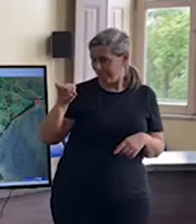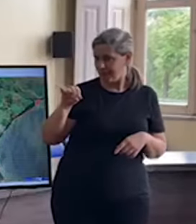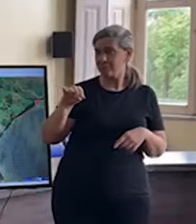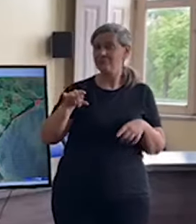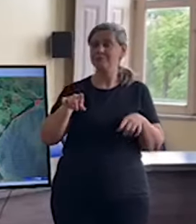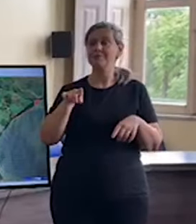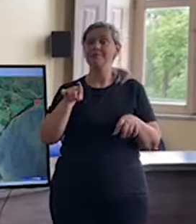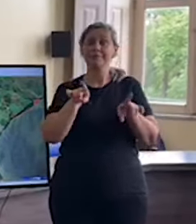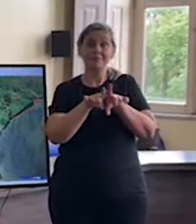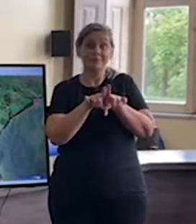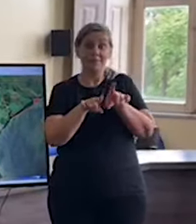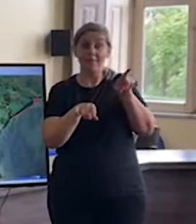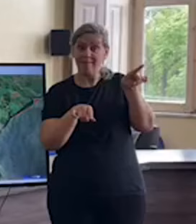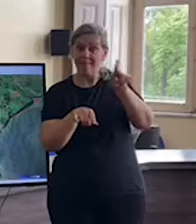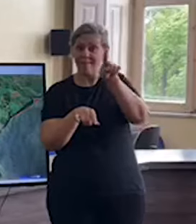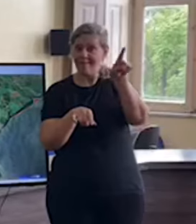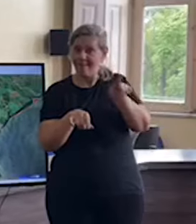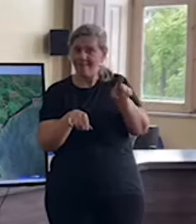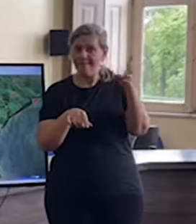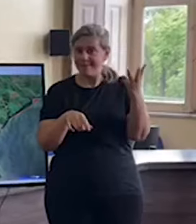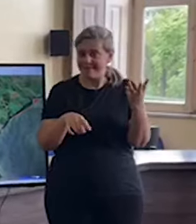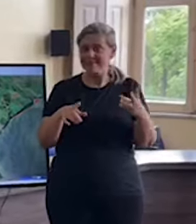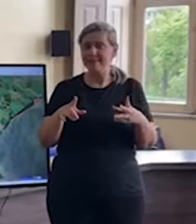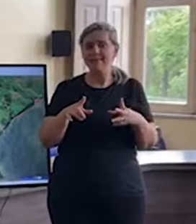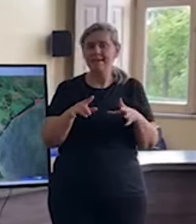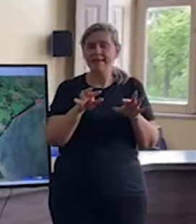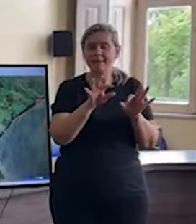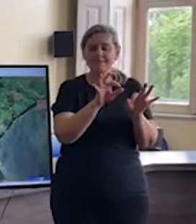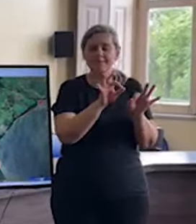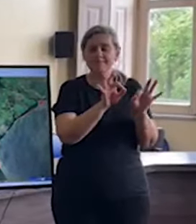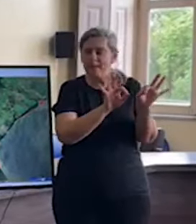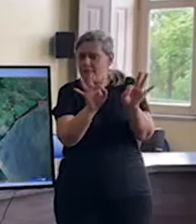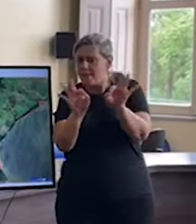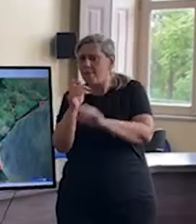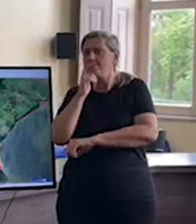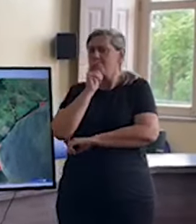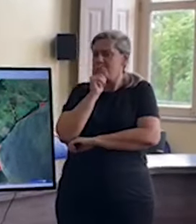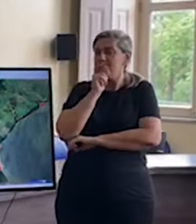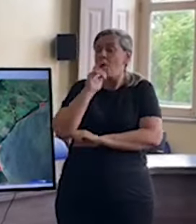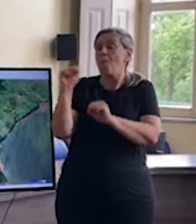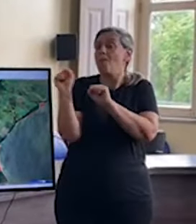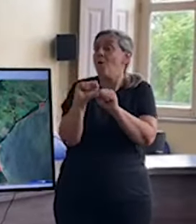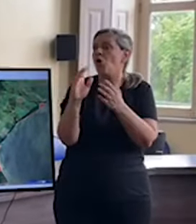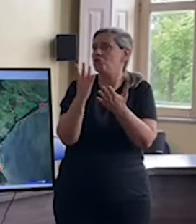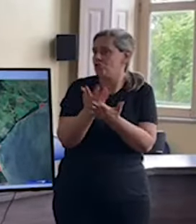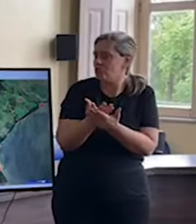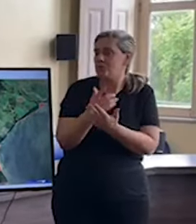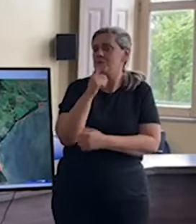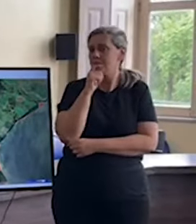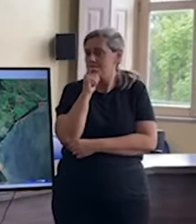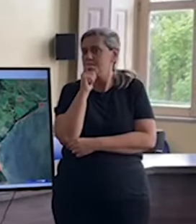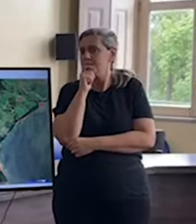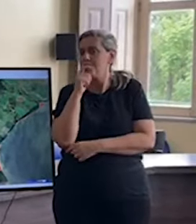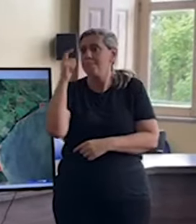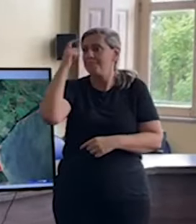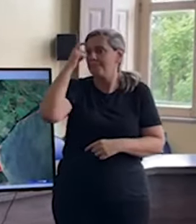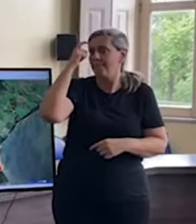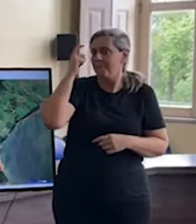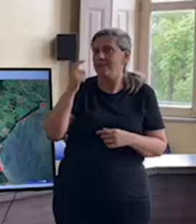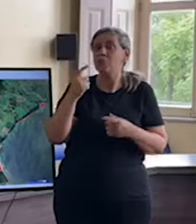projetar o que aconteceria, porque toda a previsão é de que esta